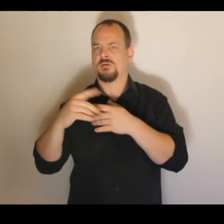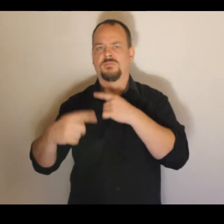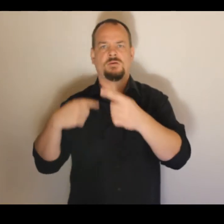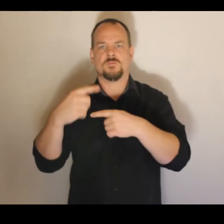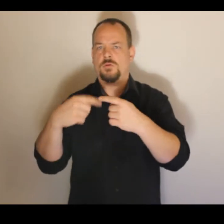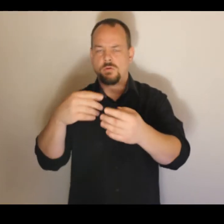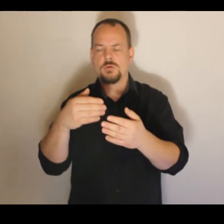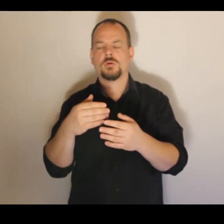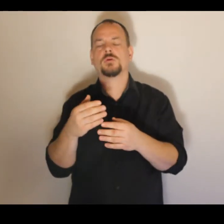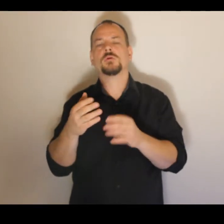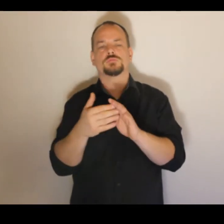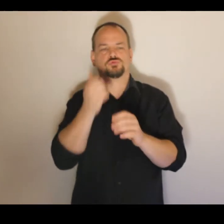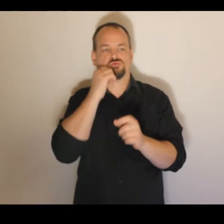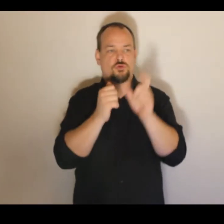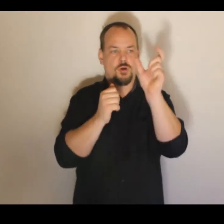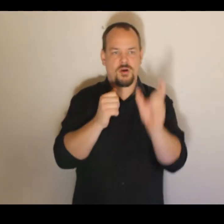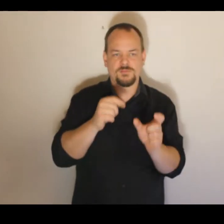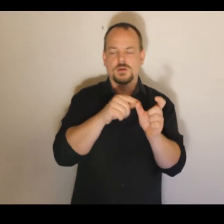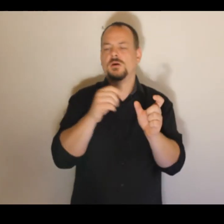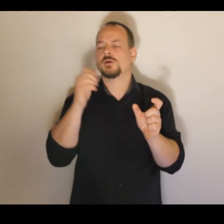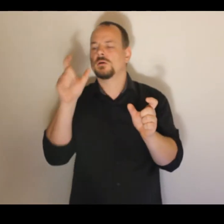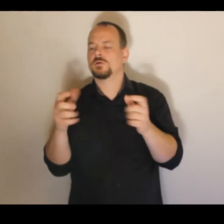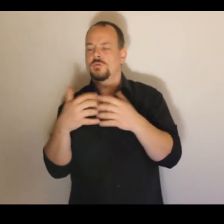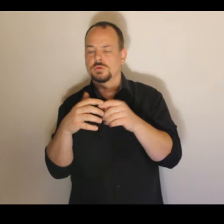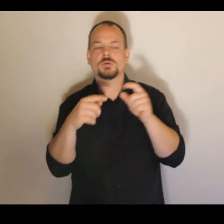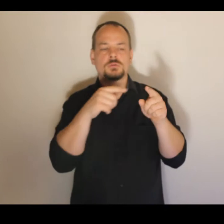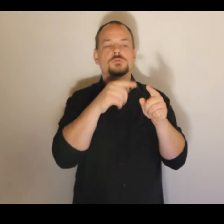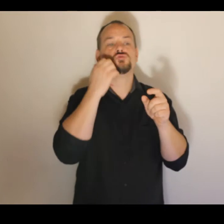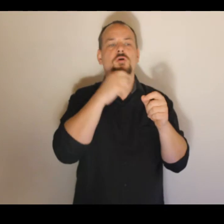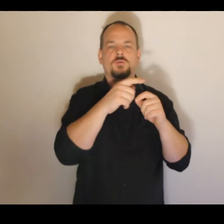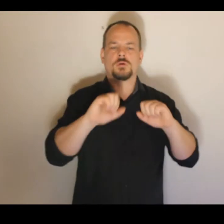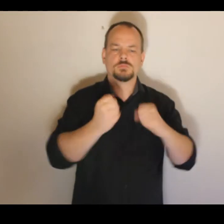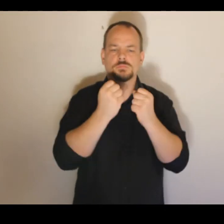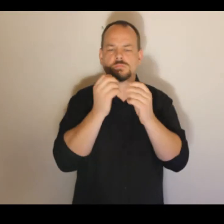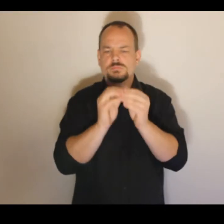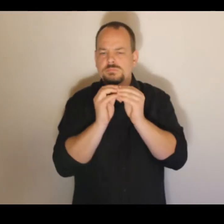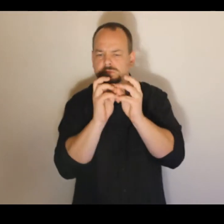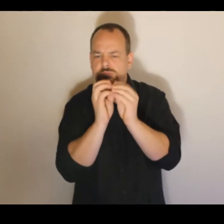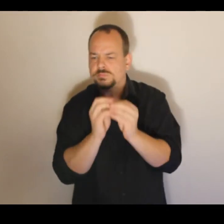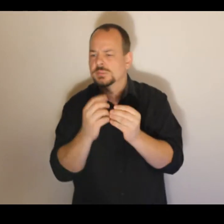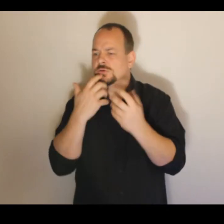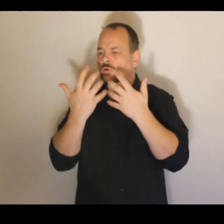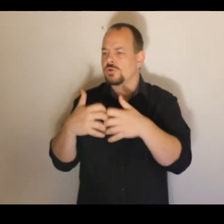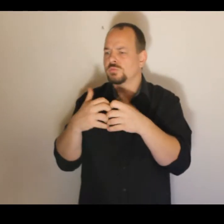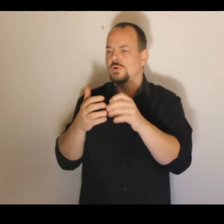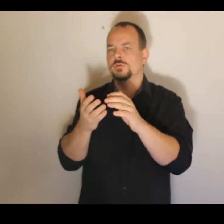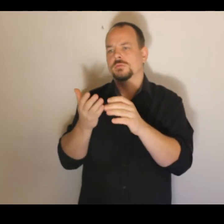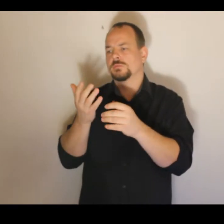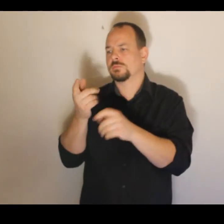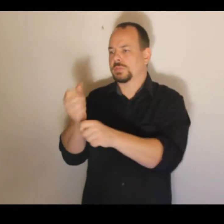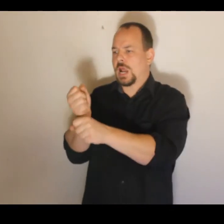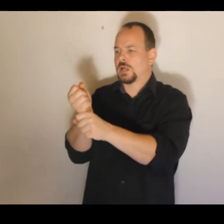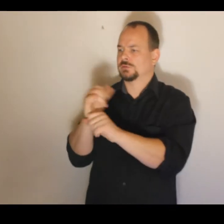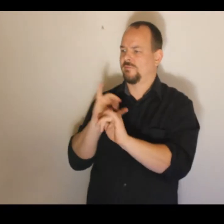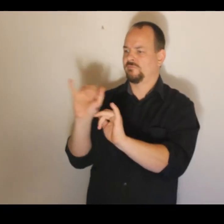přeměnou homo sapiens na člověk vyrábějící homo faber, je typické, že rychle začalo využívat